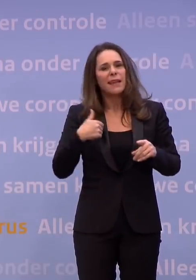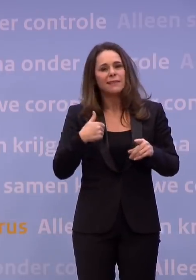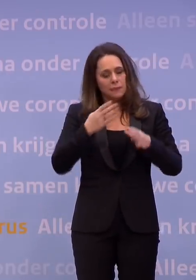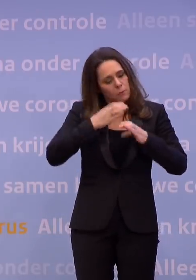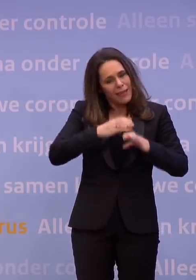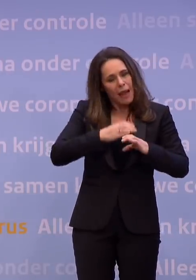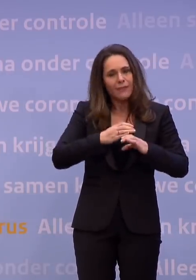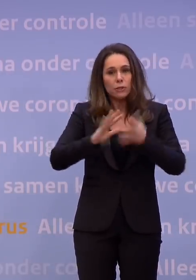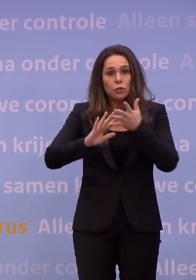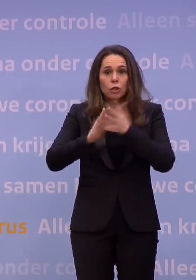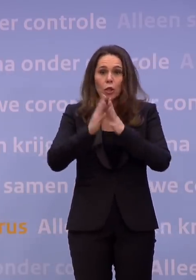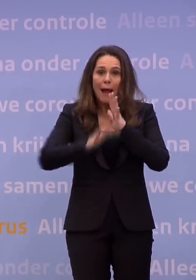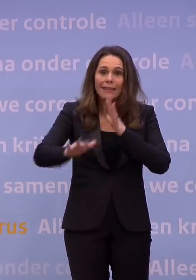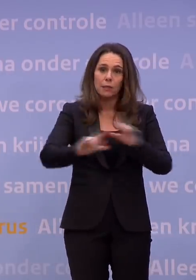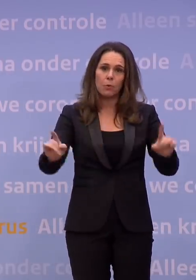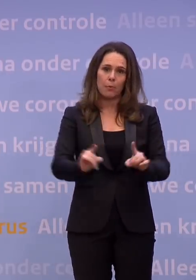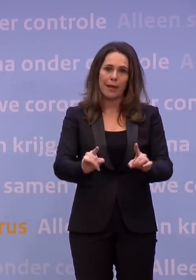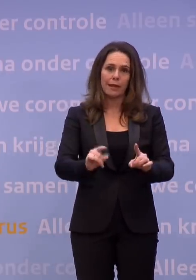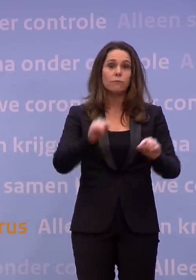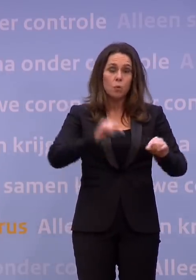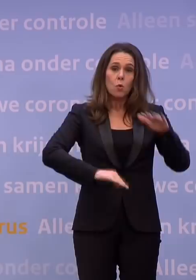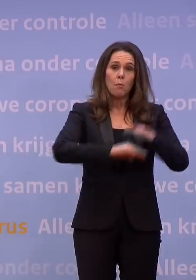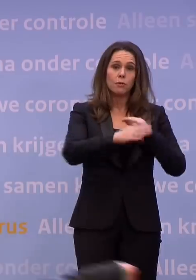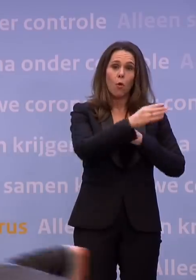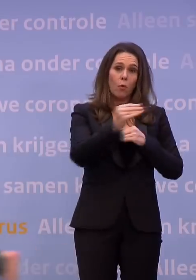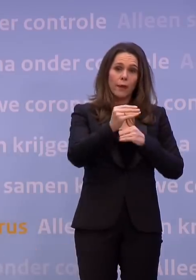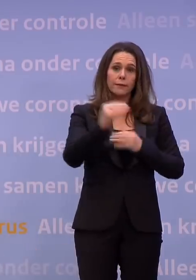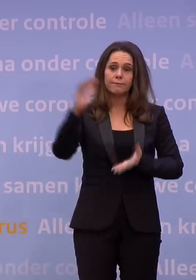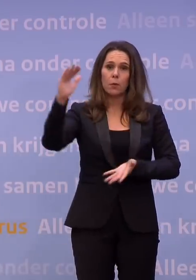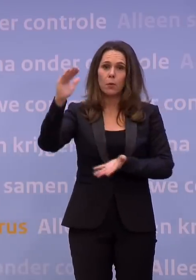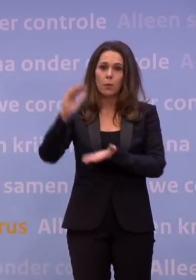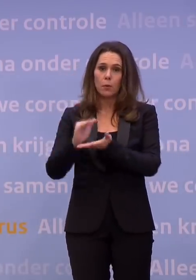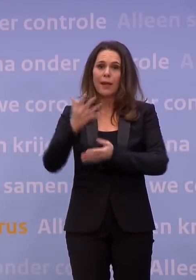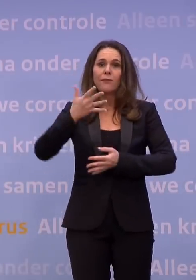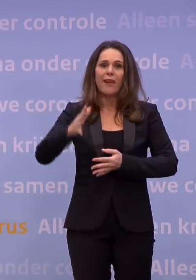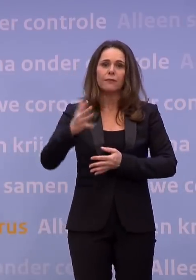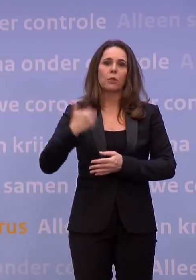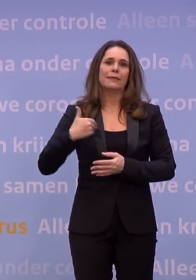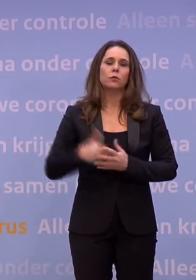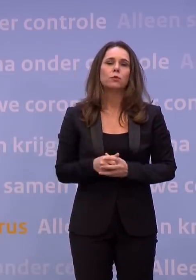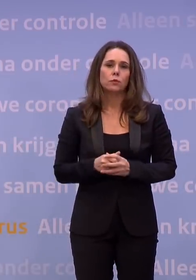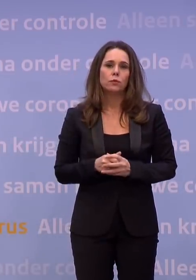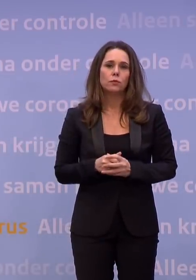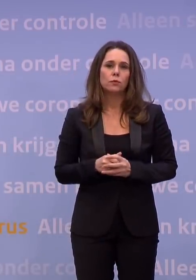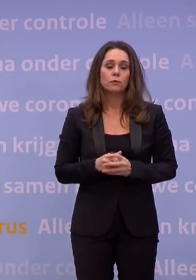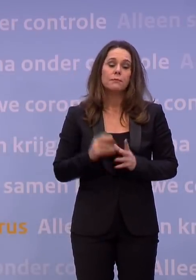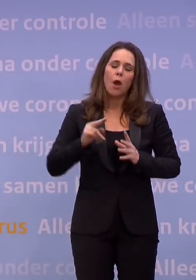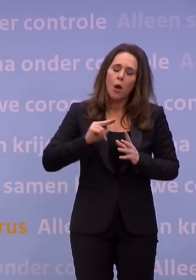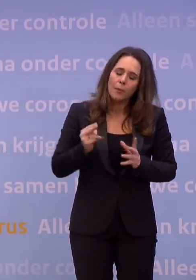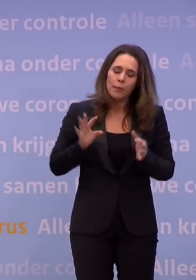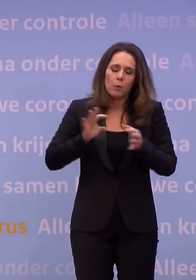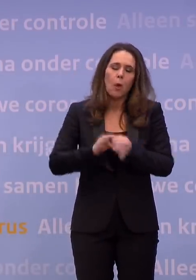beperken. Dat gaat van maximaal honderd naar maximaal vijftig personen. Weer om het aantal